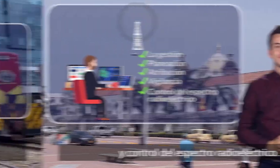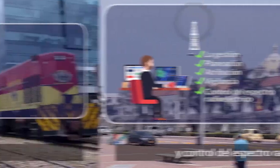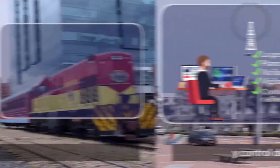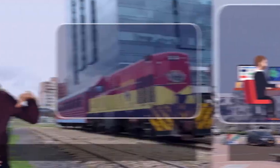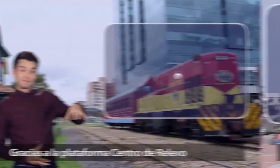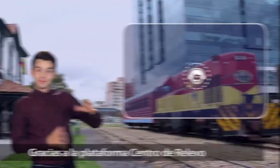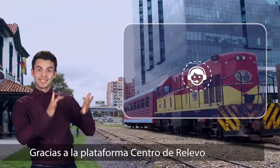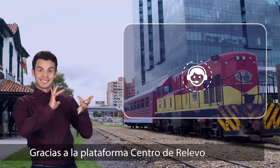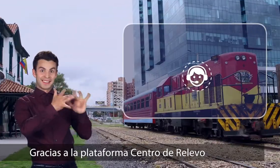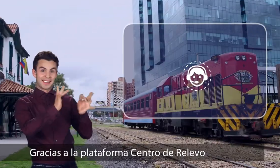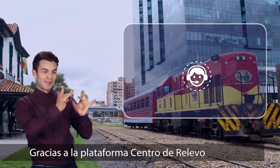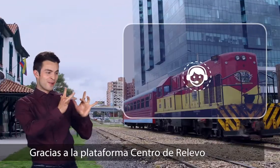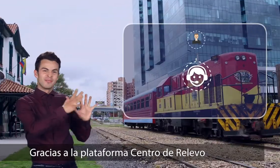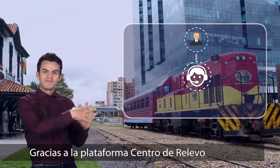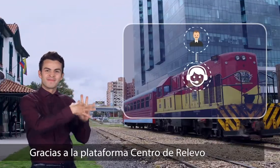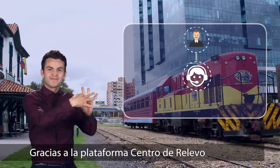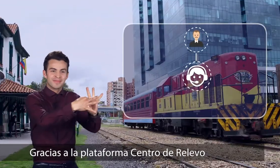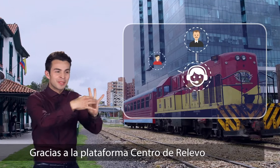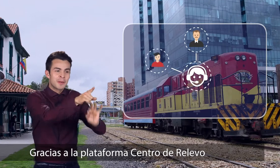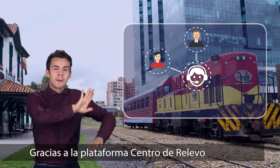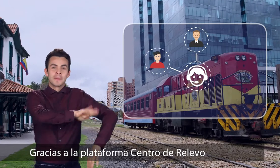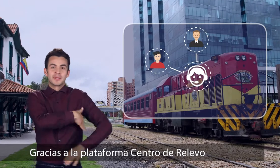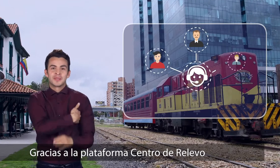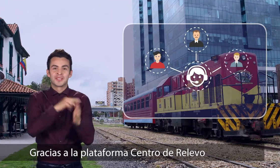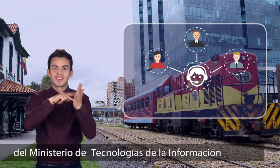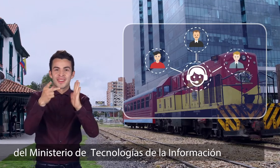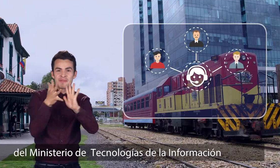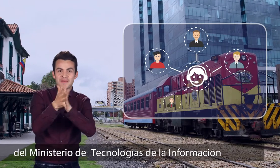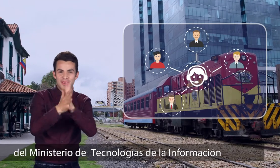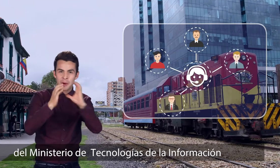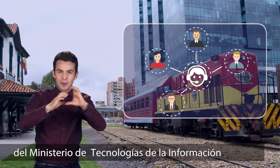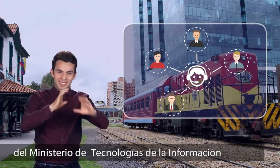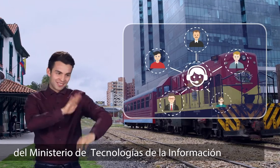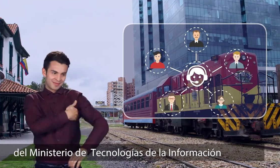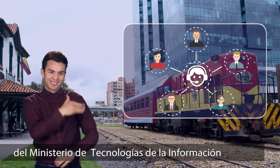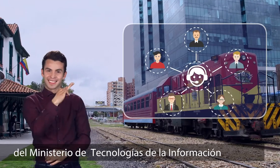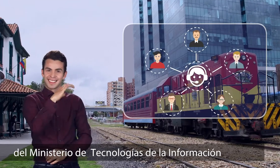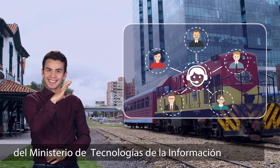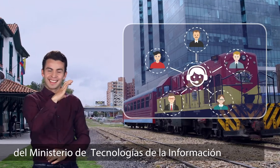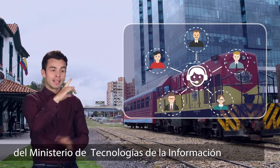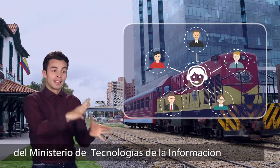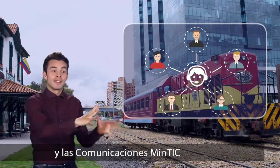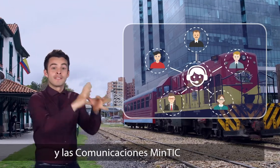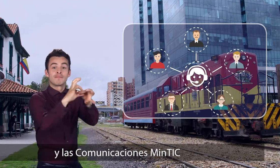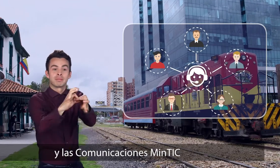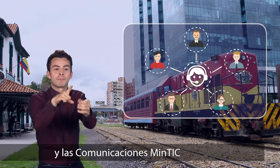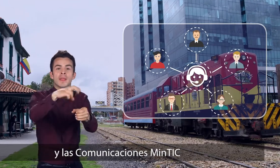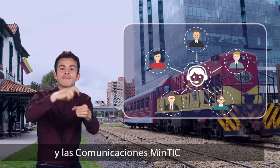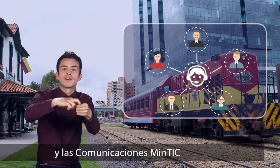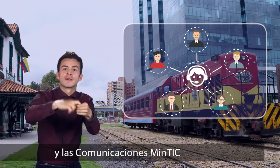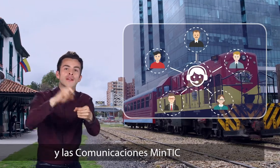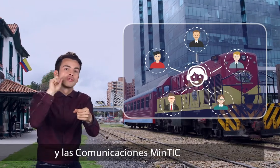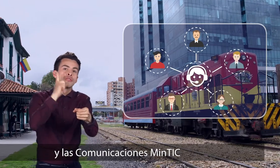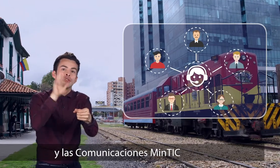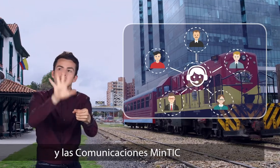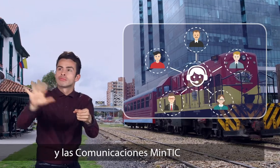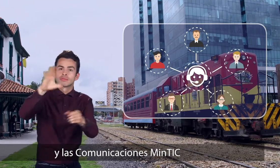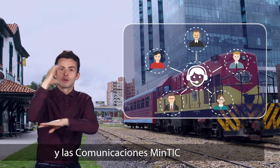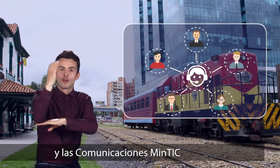Gracias a la plataforma Centro de Relevo del Ministerio de Tecnologías de la Información y las Comunicaciones, MINTIC,